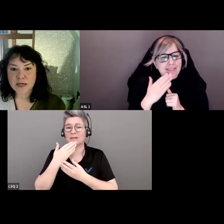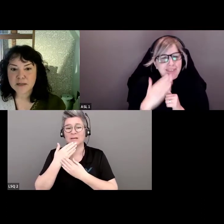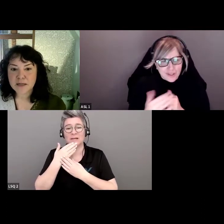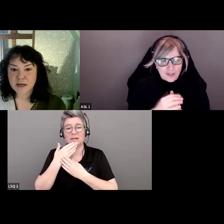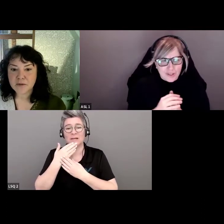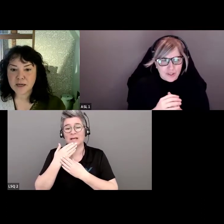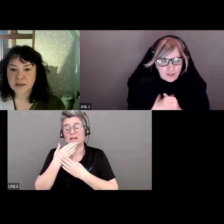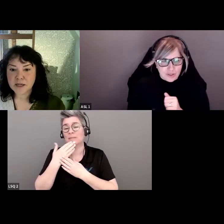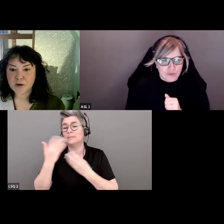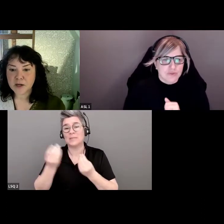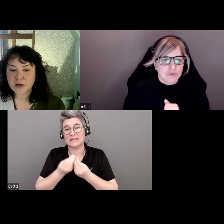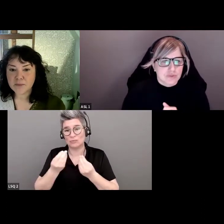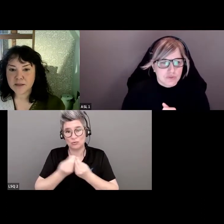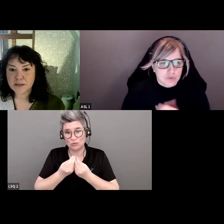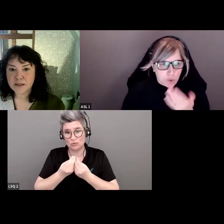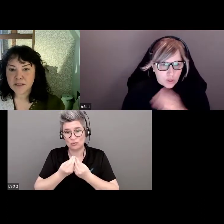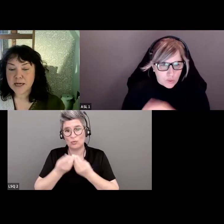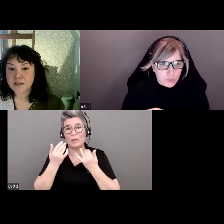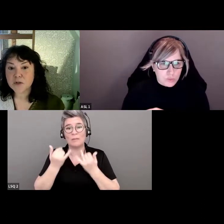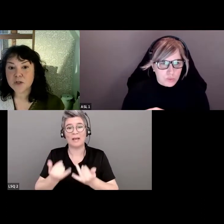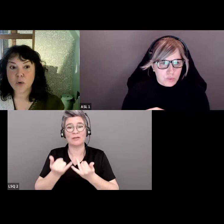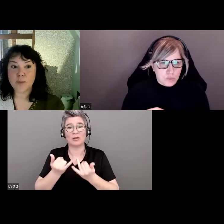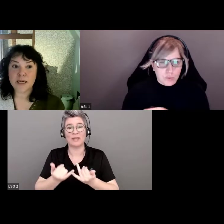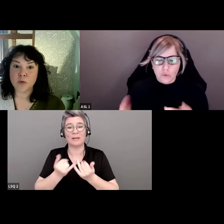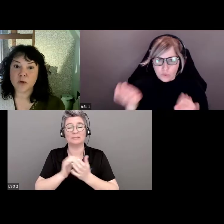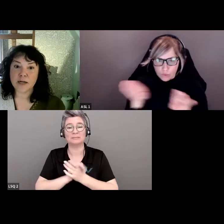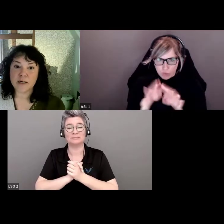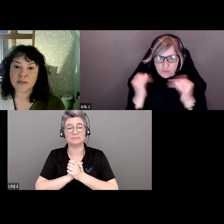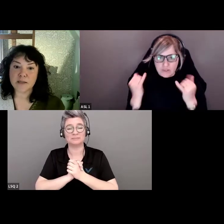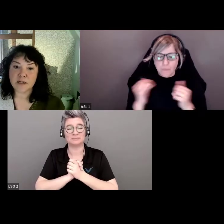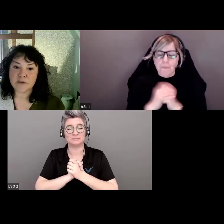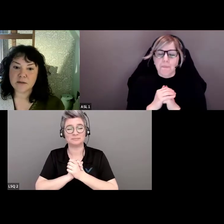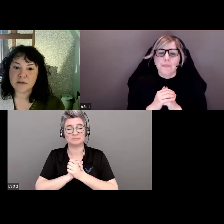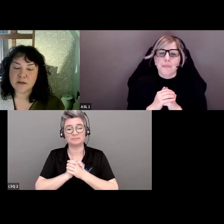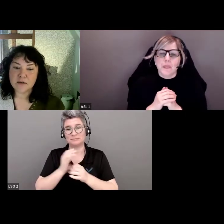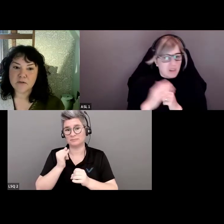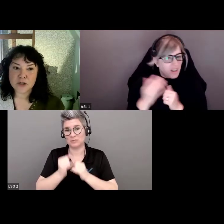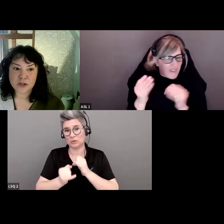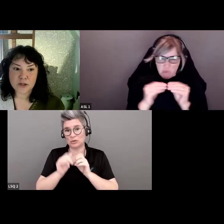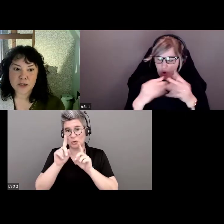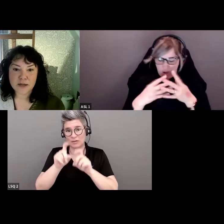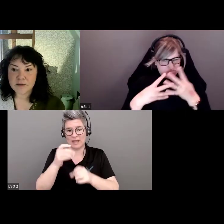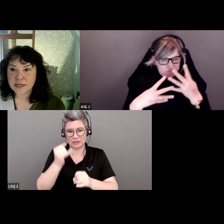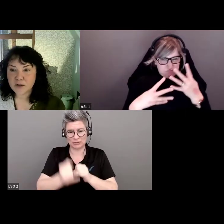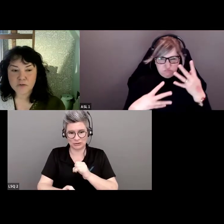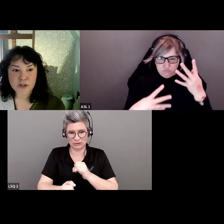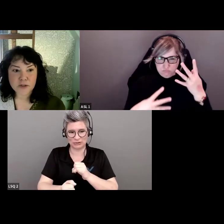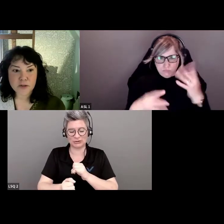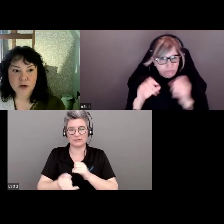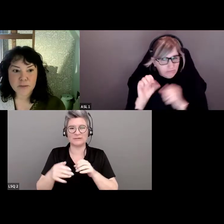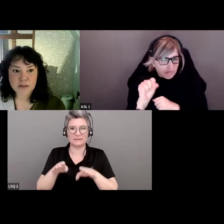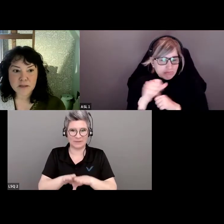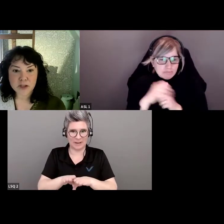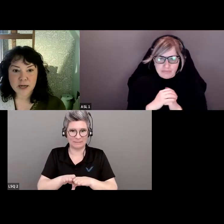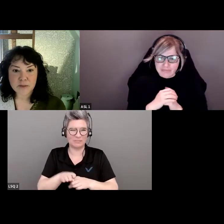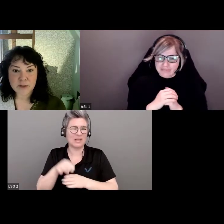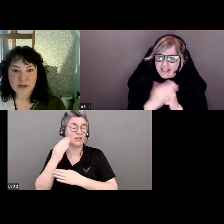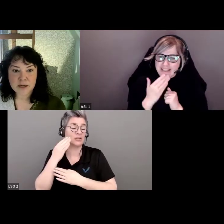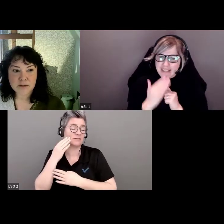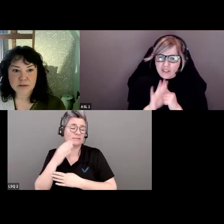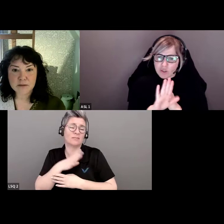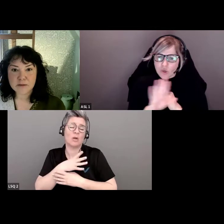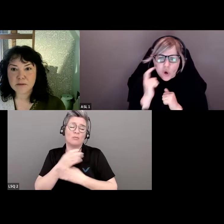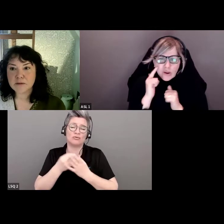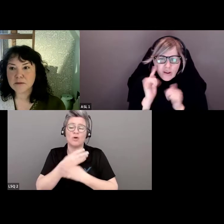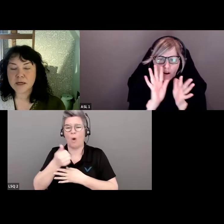Alors, un grand merci. Nous allons maintenant conclure le sondage, le clore. Je sais qu'il y en a beaucoup,